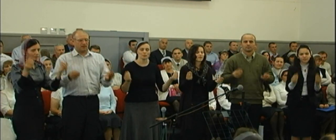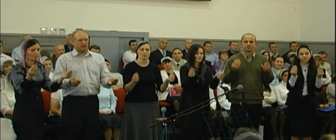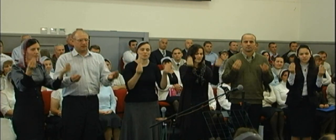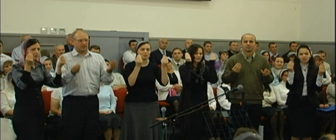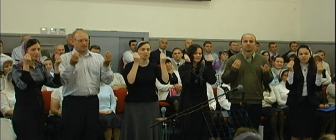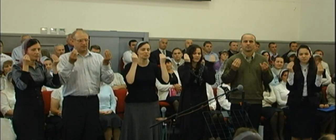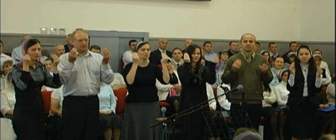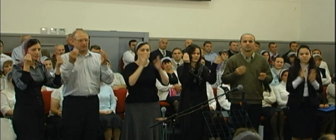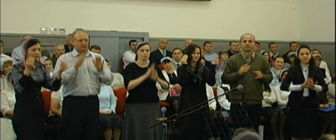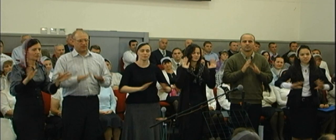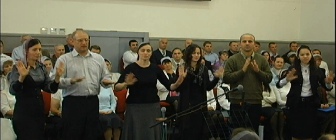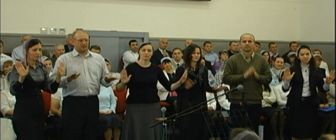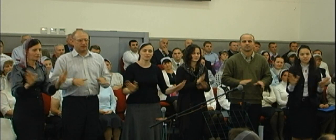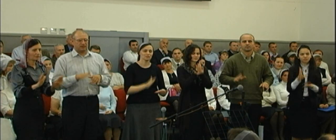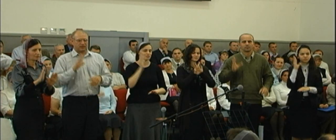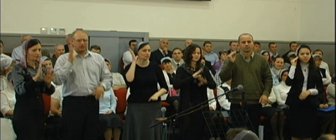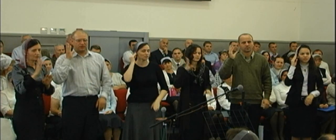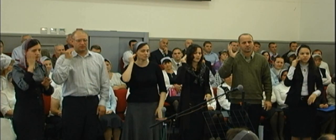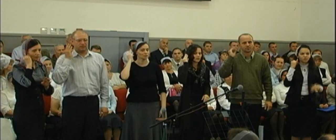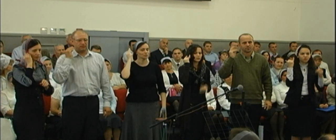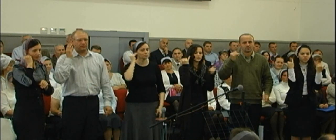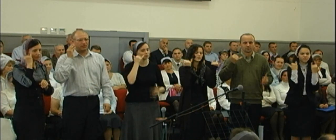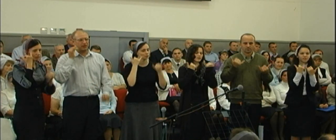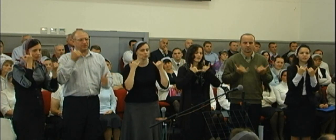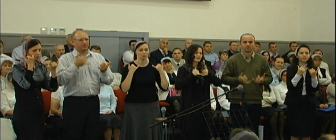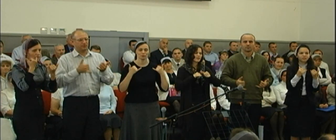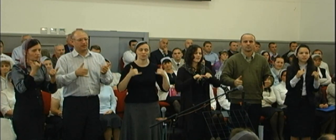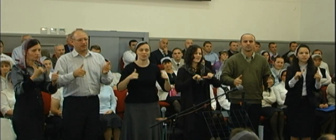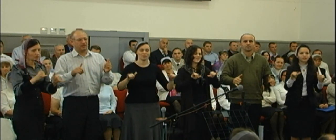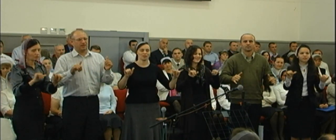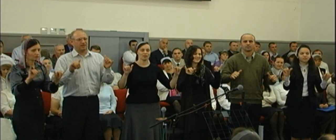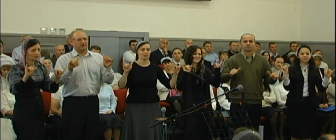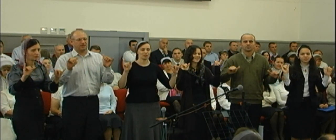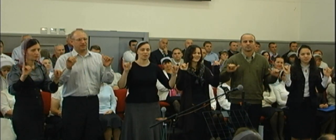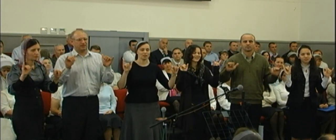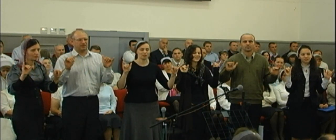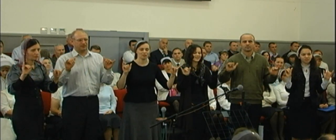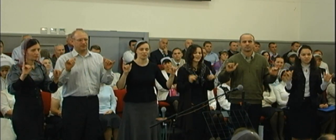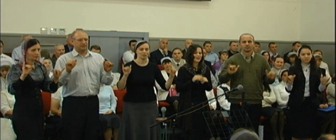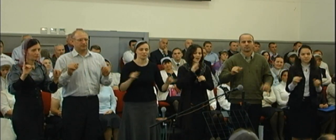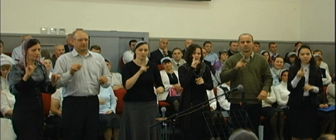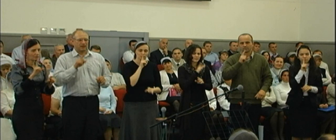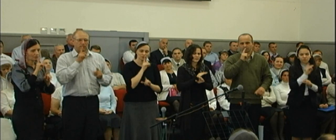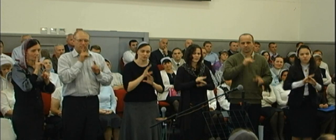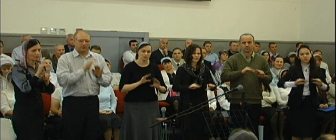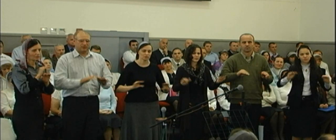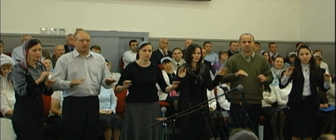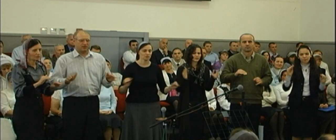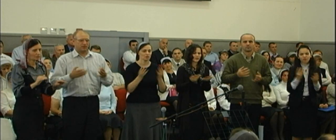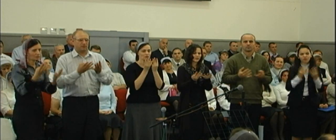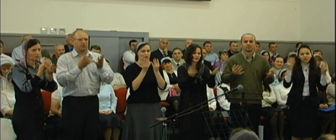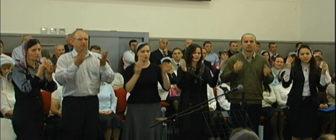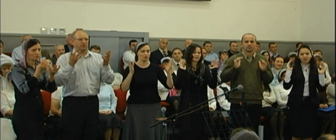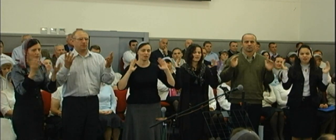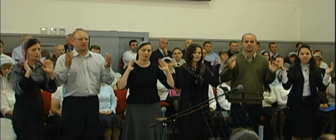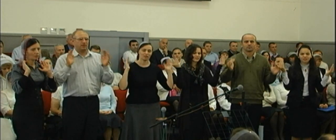Какая песнь прошепчет Какая С удивленье И смолкнут